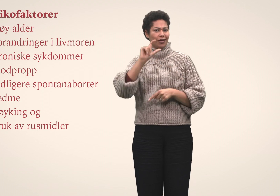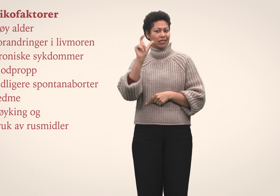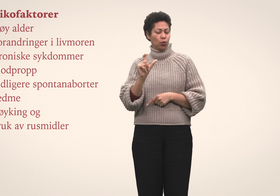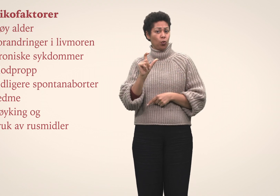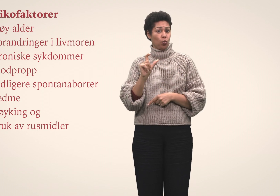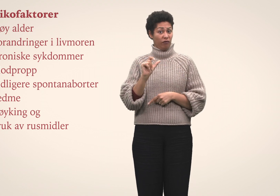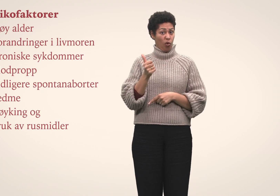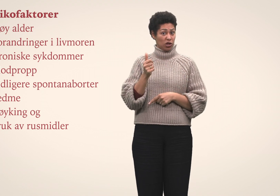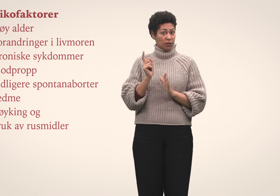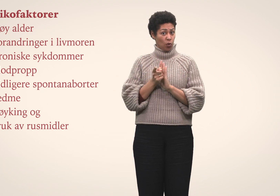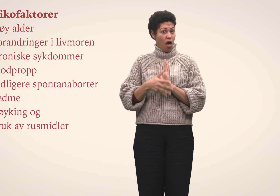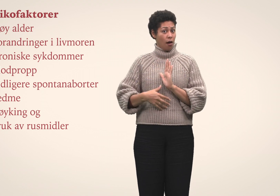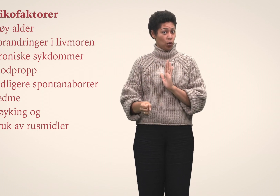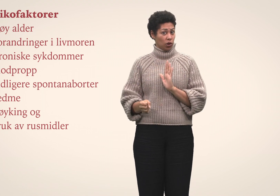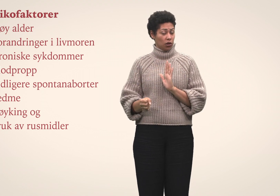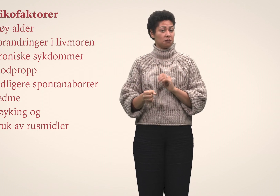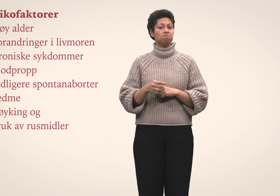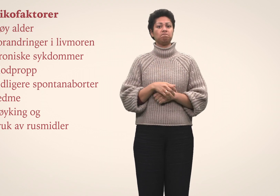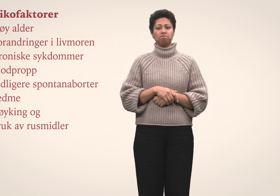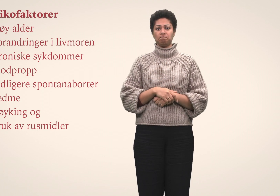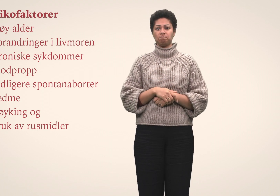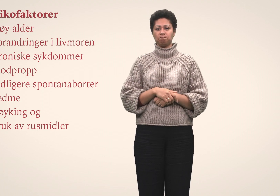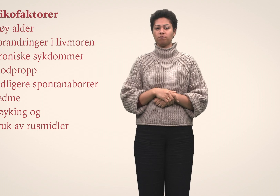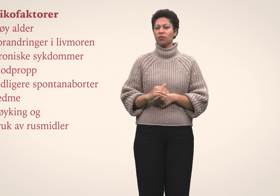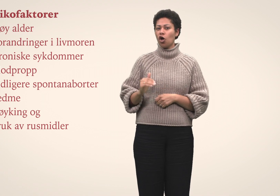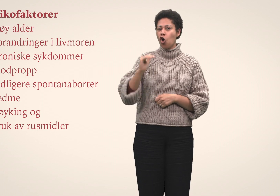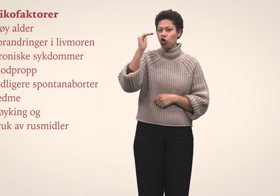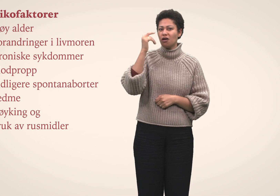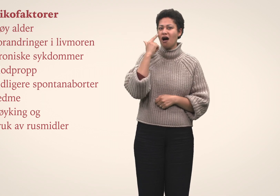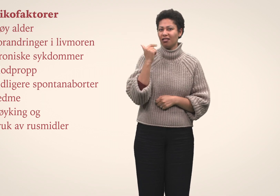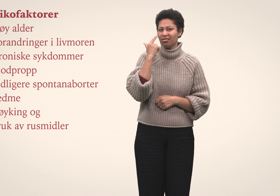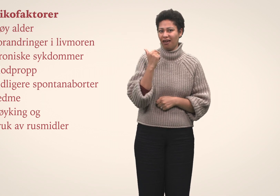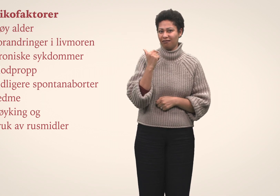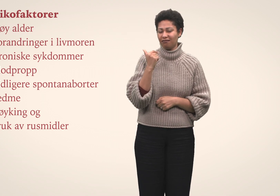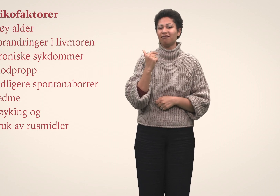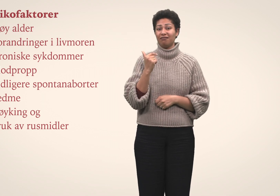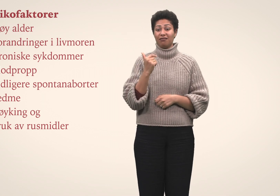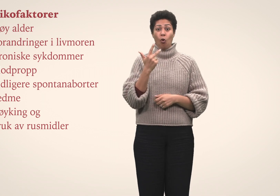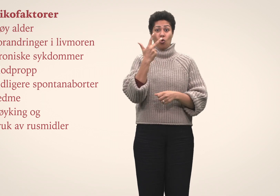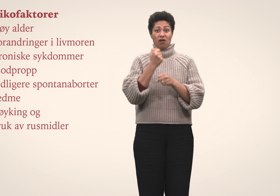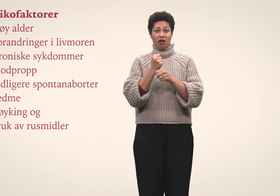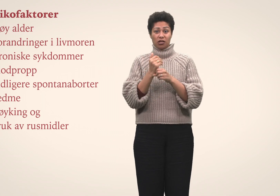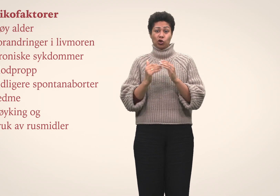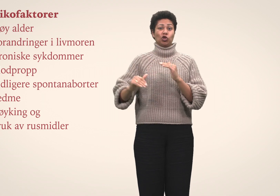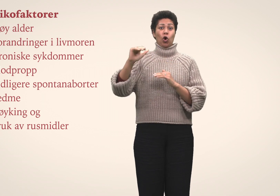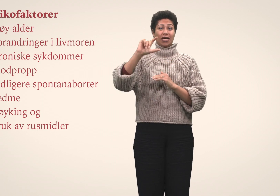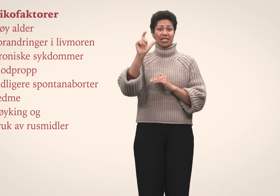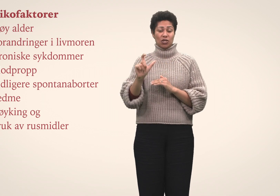Risikofaktorer for spontanabort kan være høy alder. Det er 8 ganger større